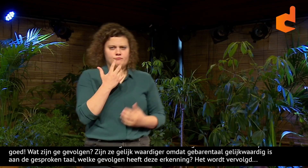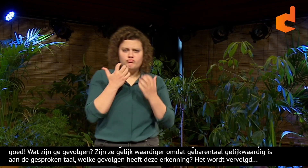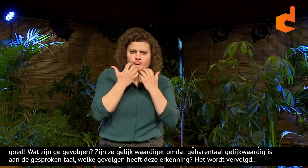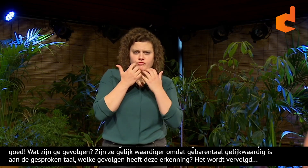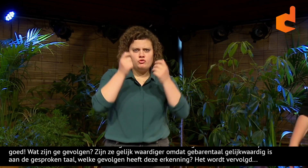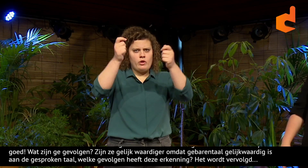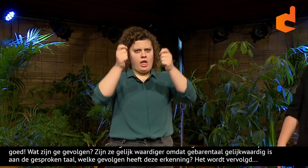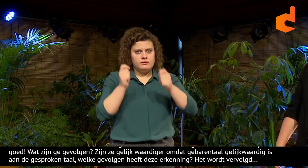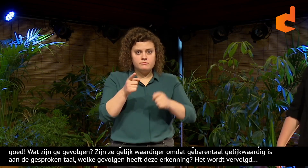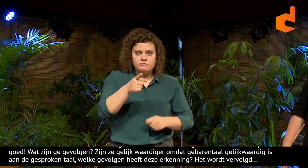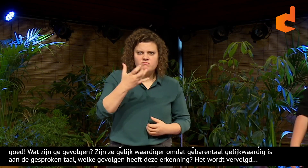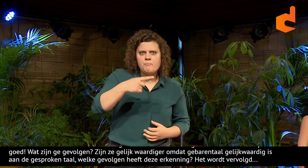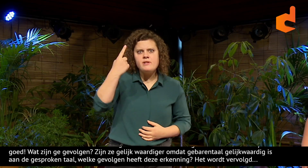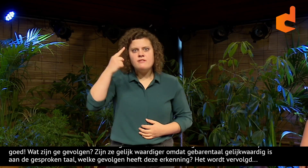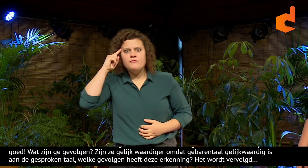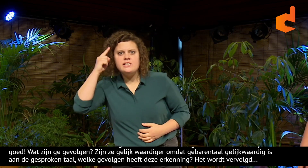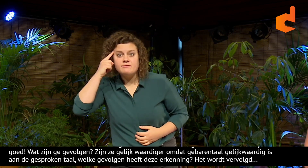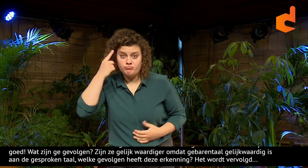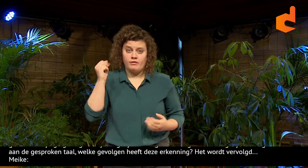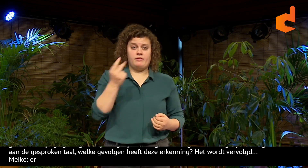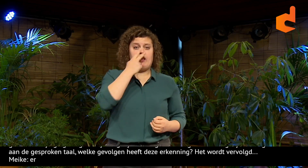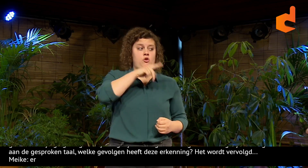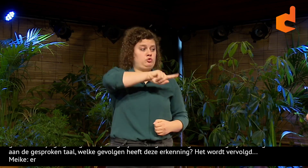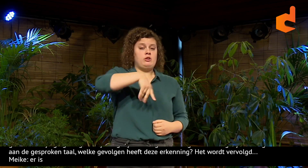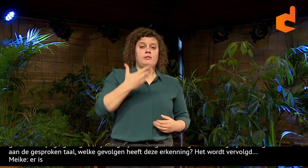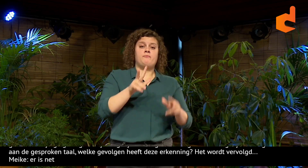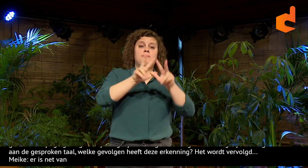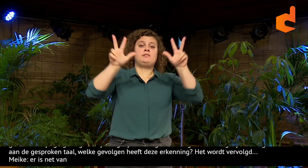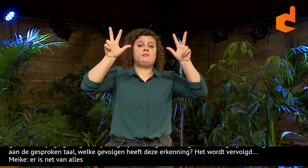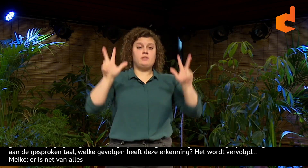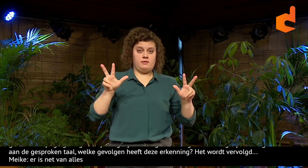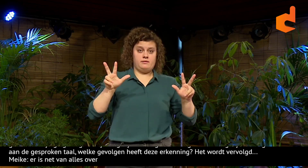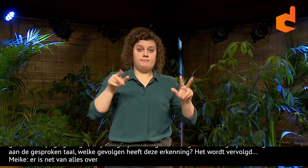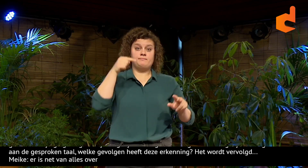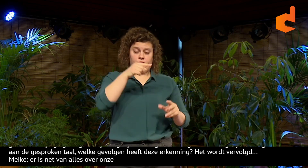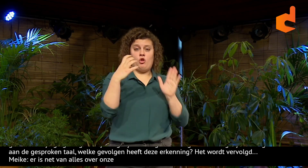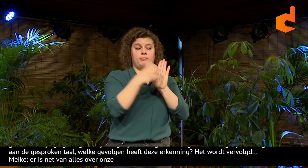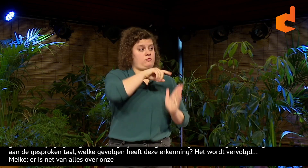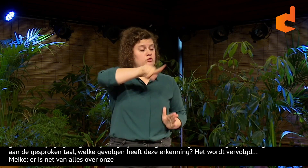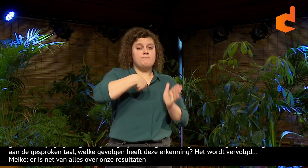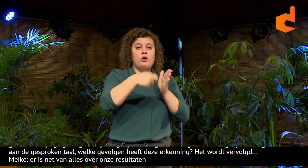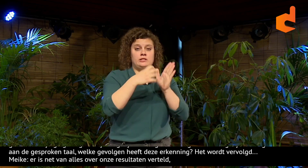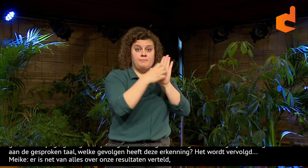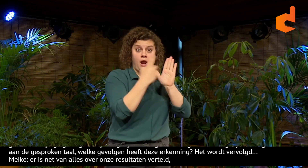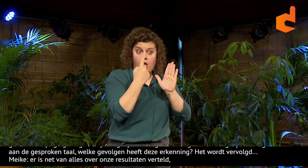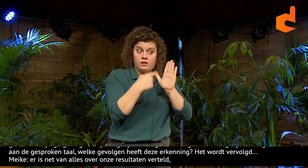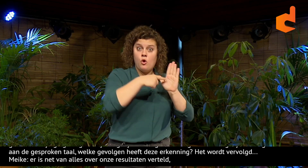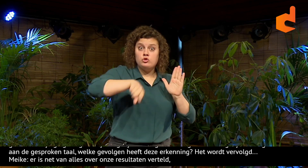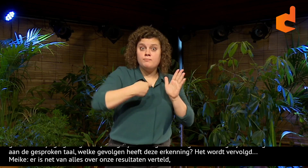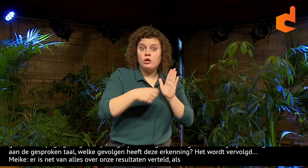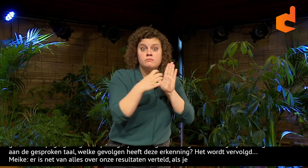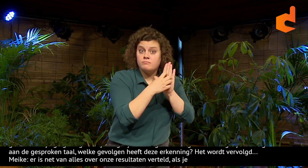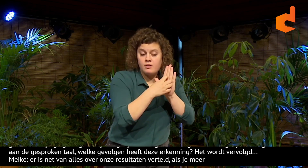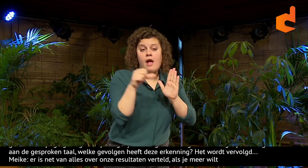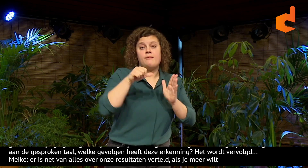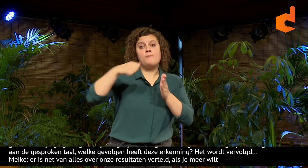Ja, er is net van alles verteld over de resultaten. Wil je daar nou meer over weten, ga dan naar onze website. Dan staat dit project op. Niet alleen dit project, maar ook